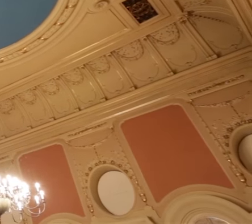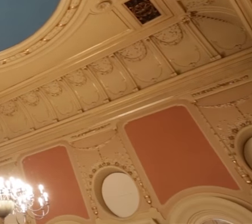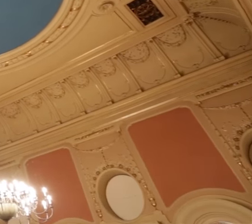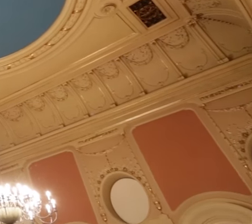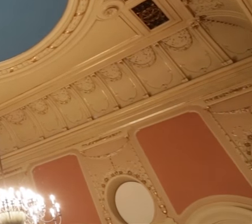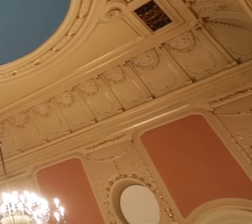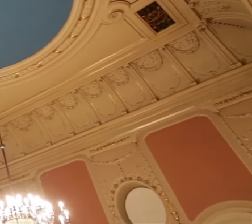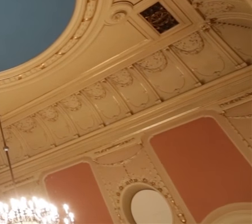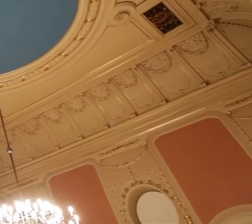KONIEC